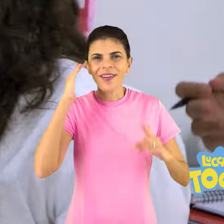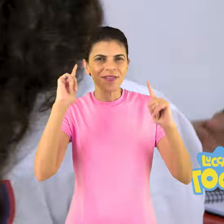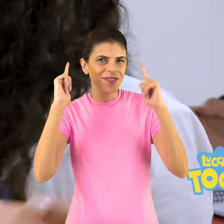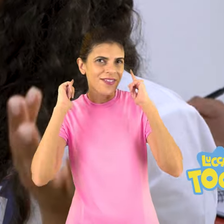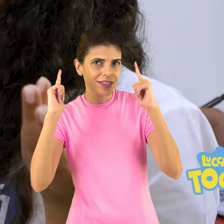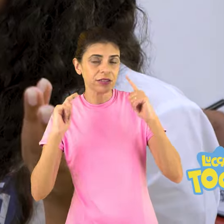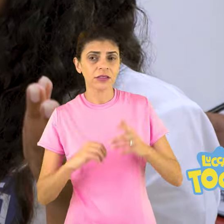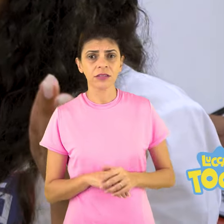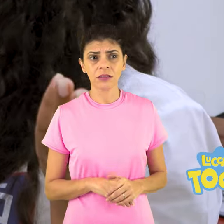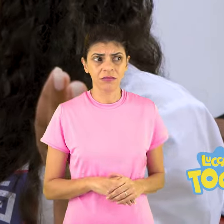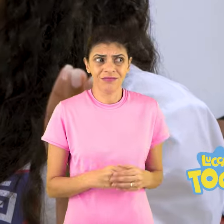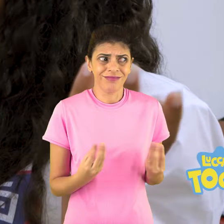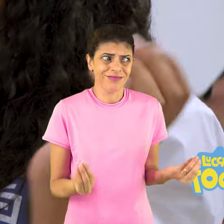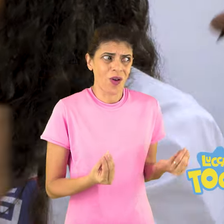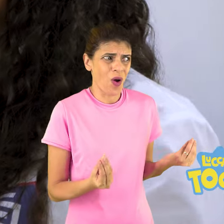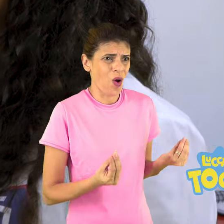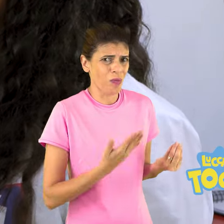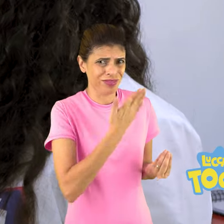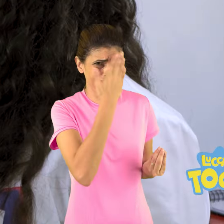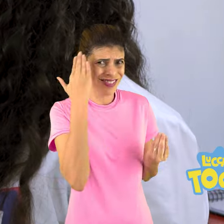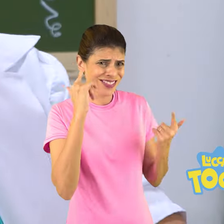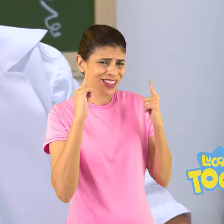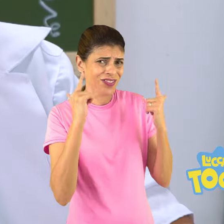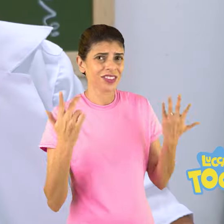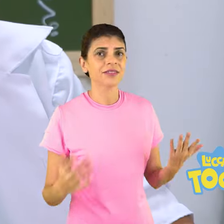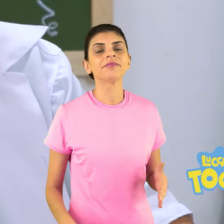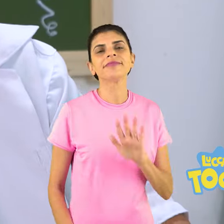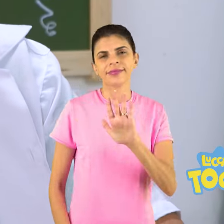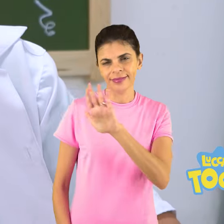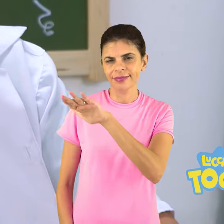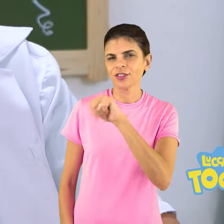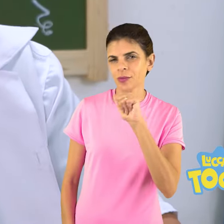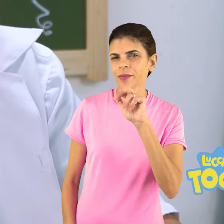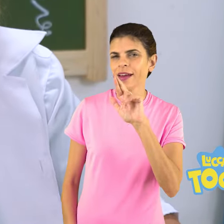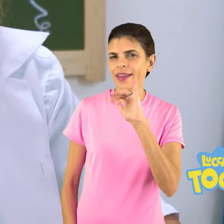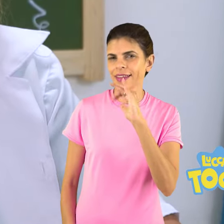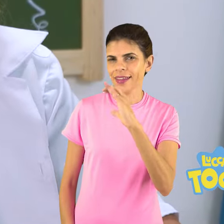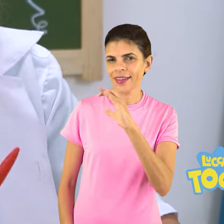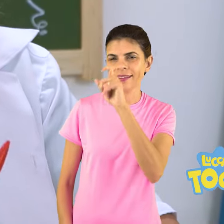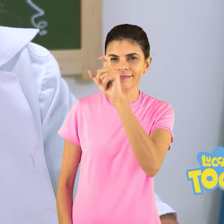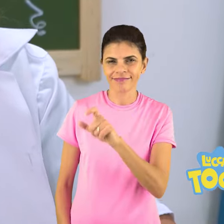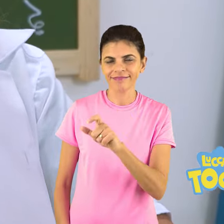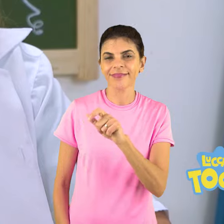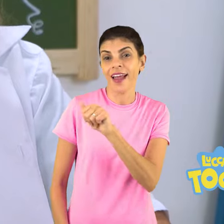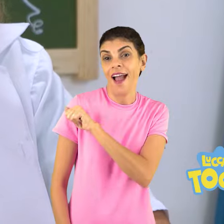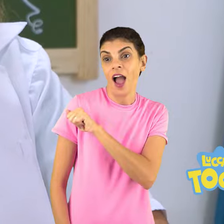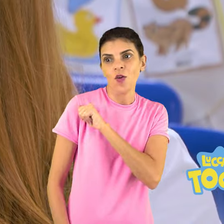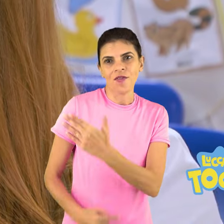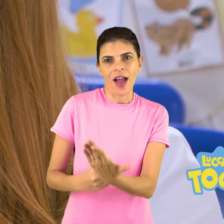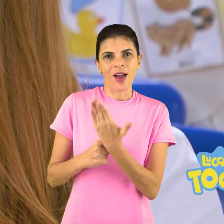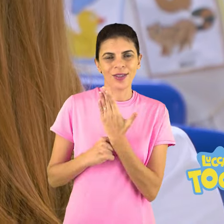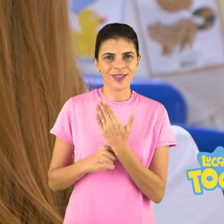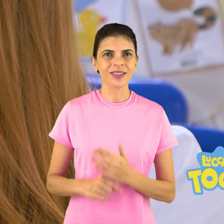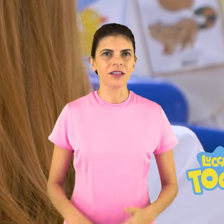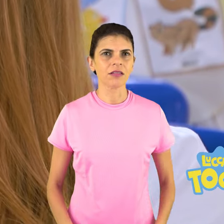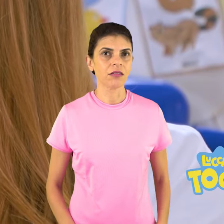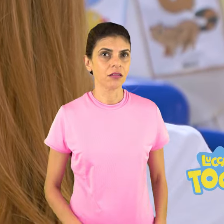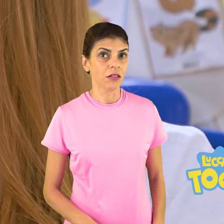E como que alongamento pode ser divertido? Eu vou chamar o Rick, o aluno do terceiro ano, pra me ajudar. O, o,